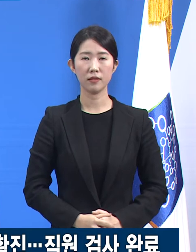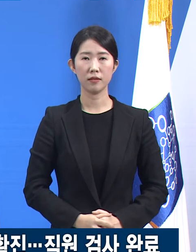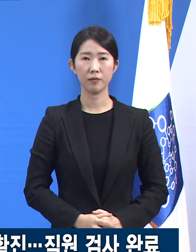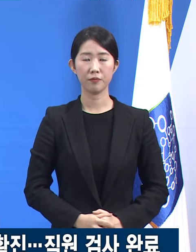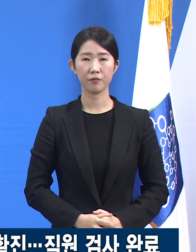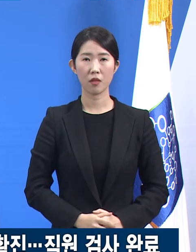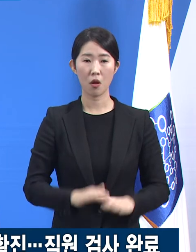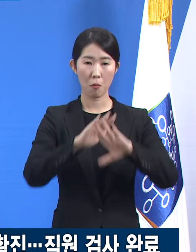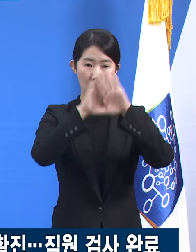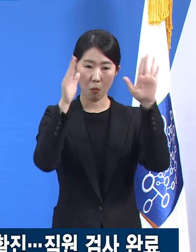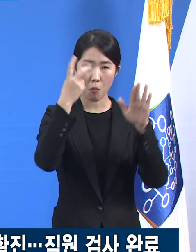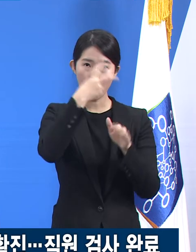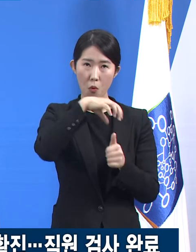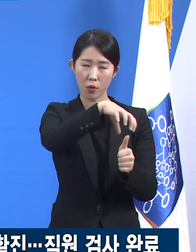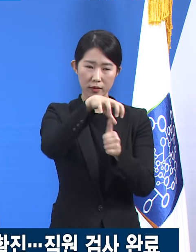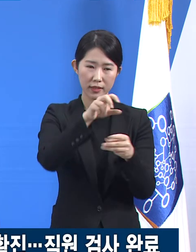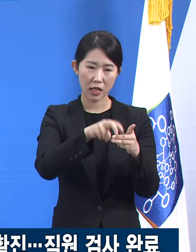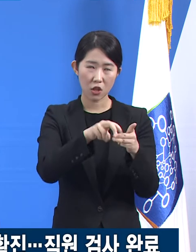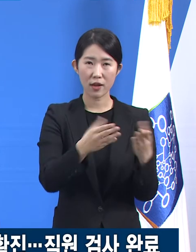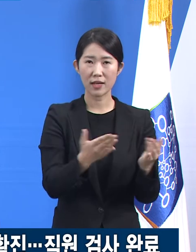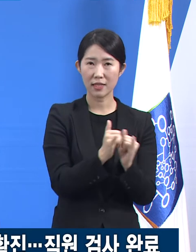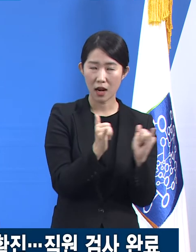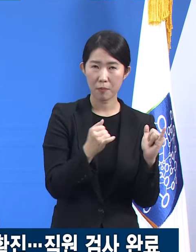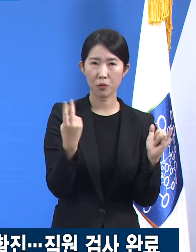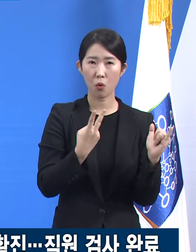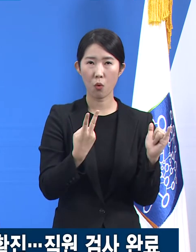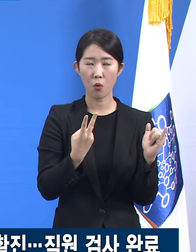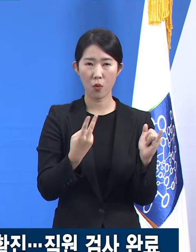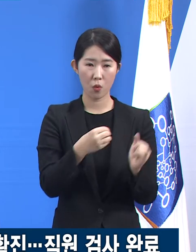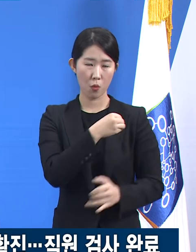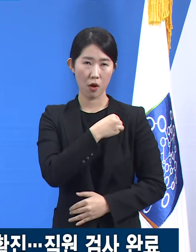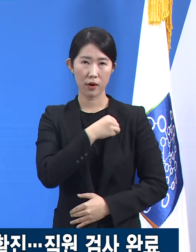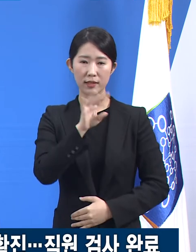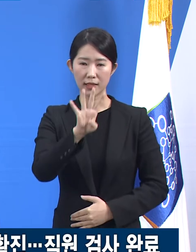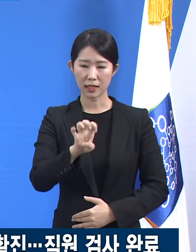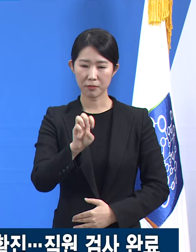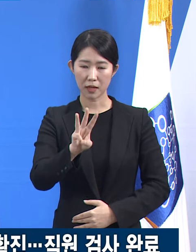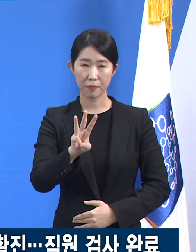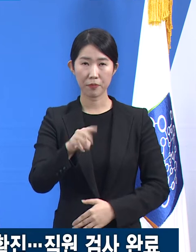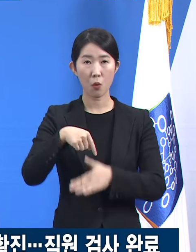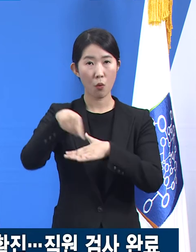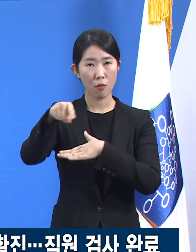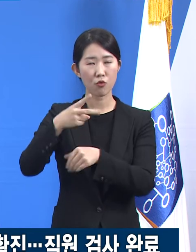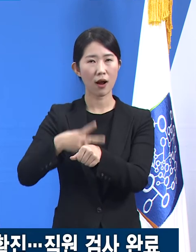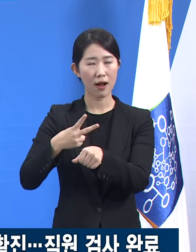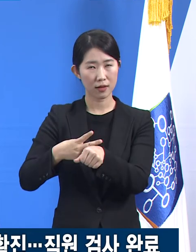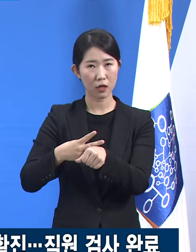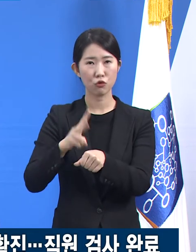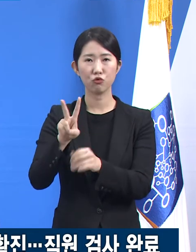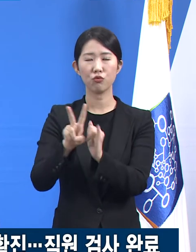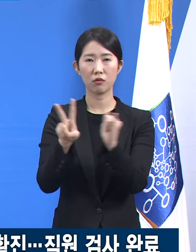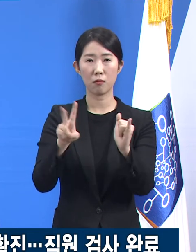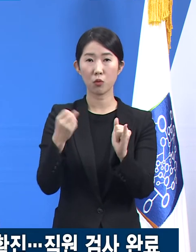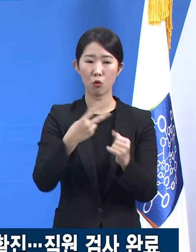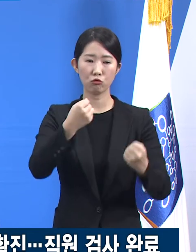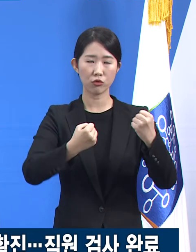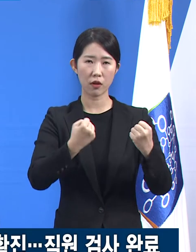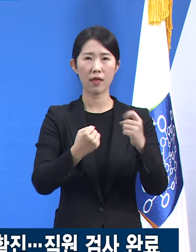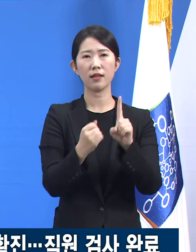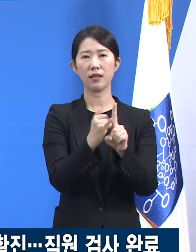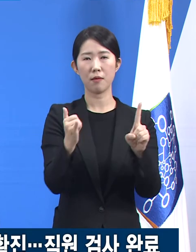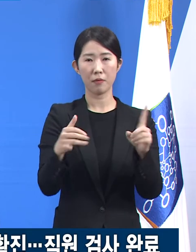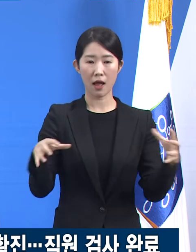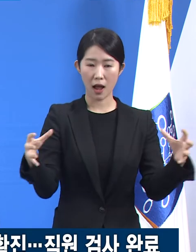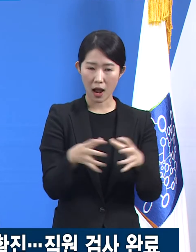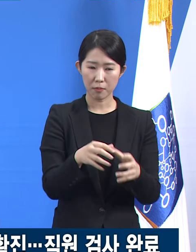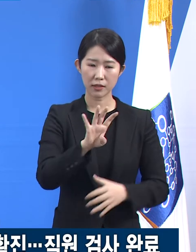보호센터의 직원 그리고 원생 43명, 외부 강사 2명, 운전원 1명 등 총 46명에 대해 검사를